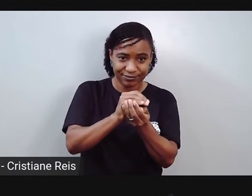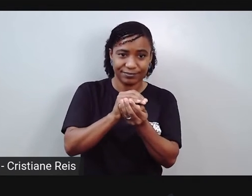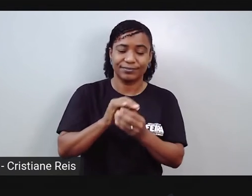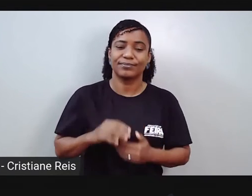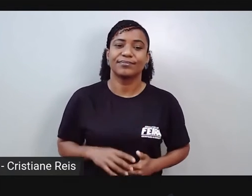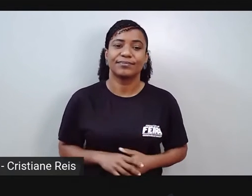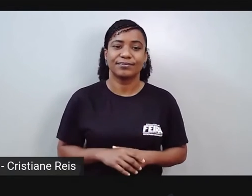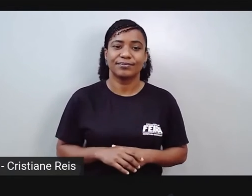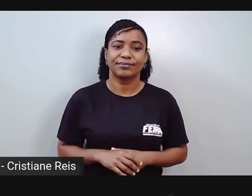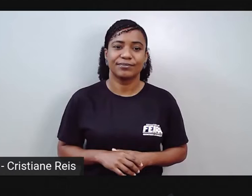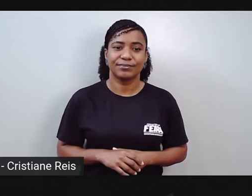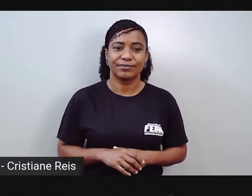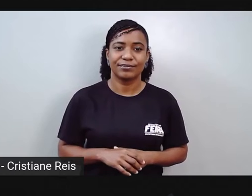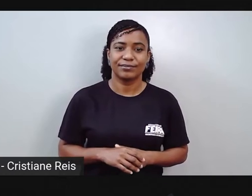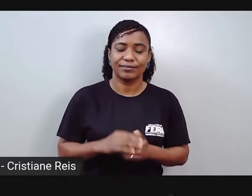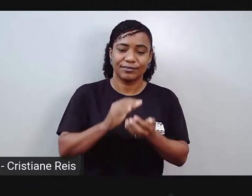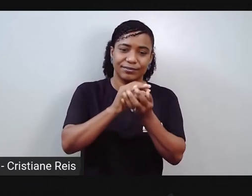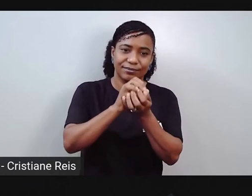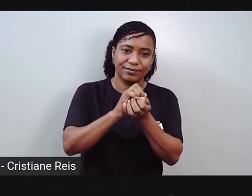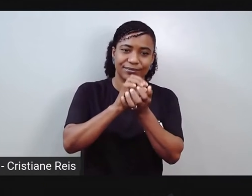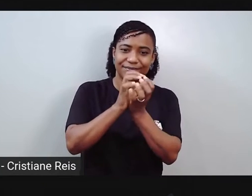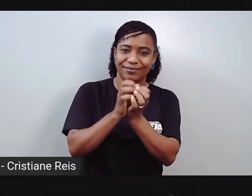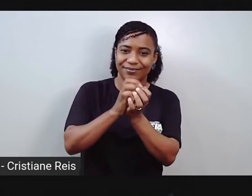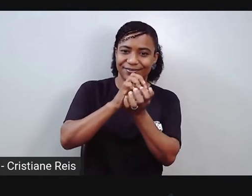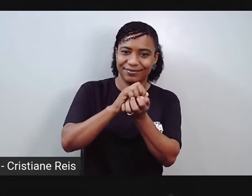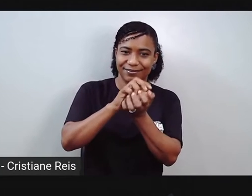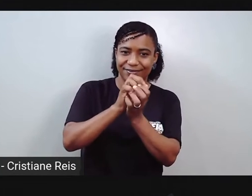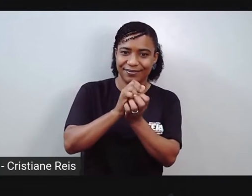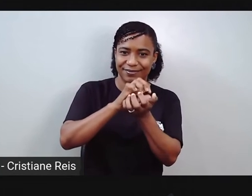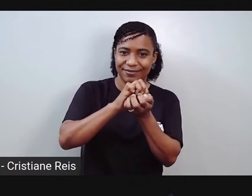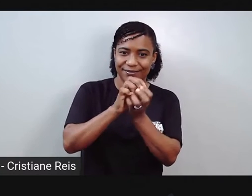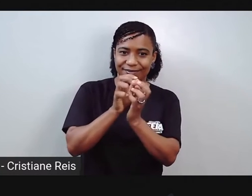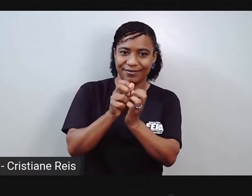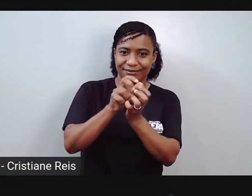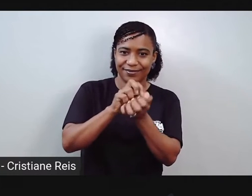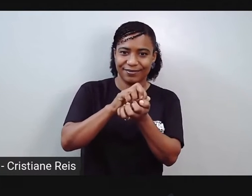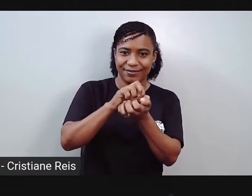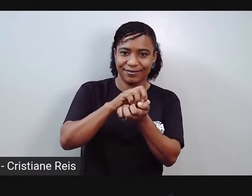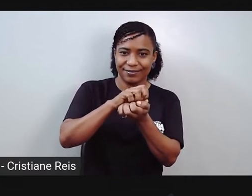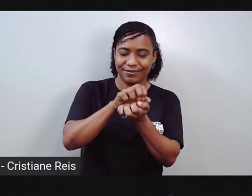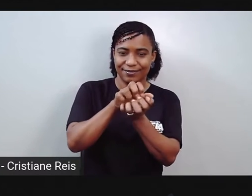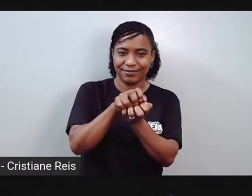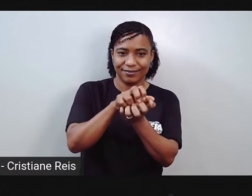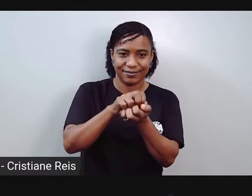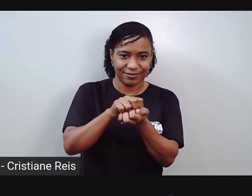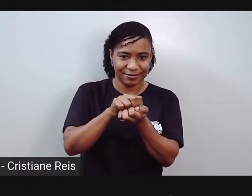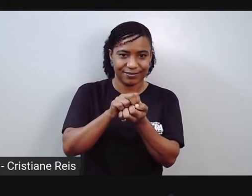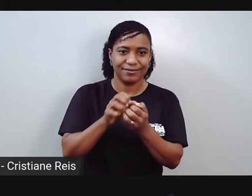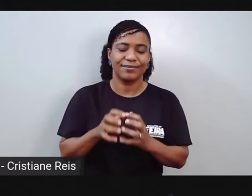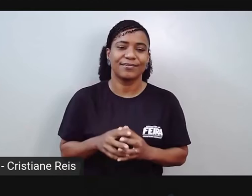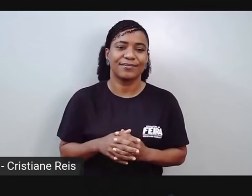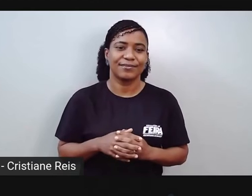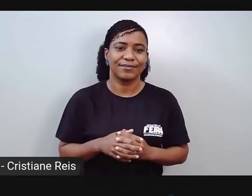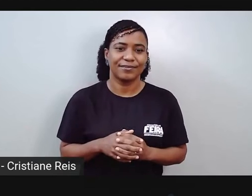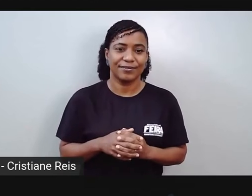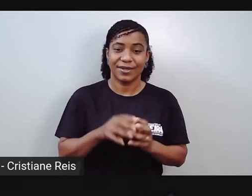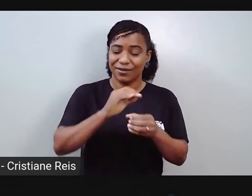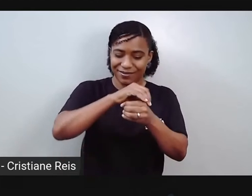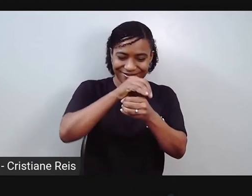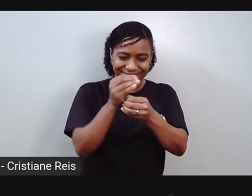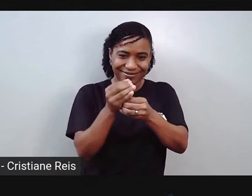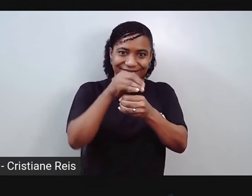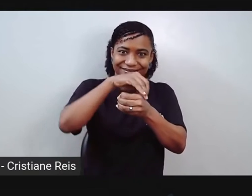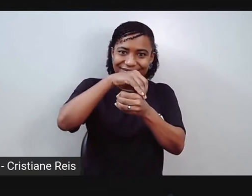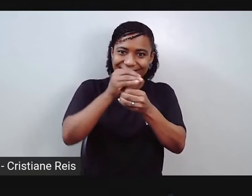Até ficar uma bolinha assim, ó. E aqui vai ser a cabecinha do microfone.